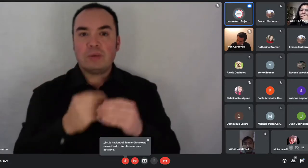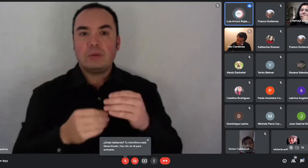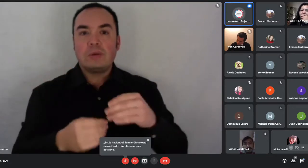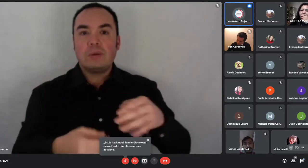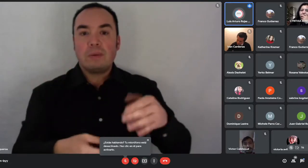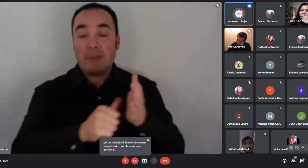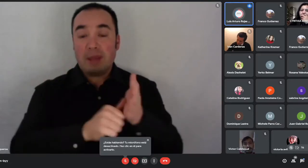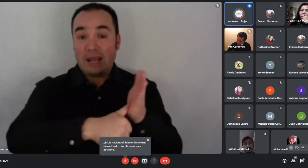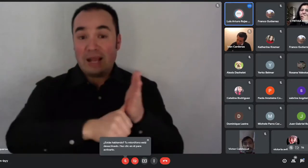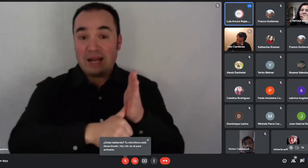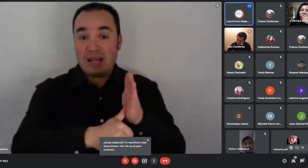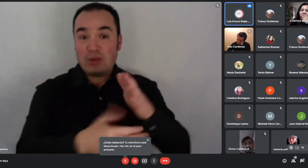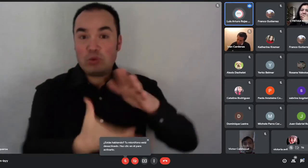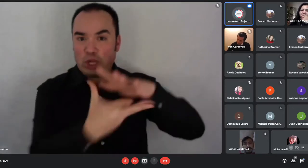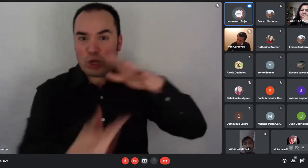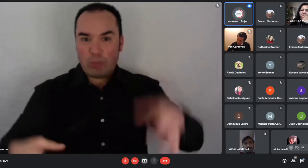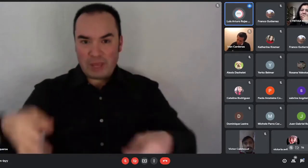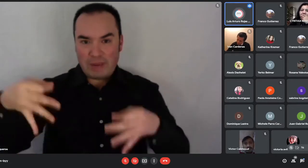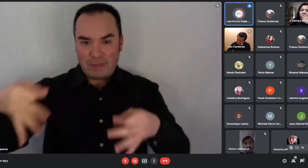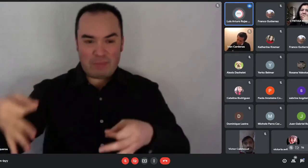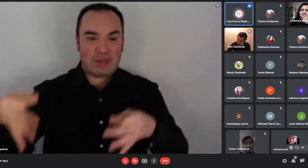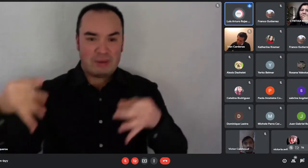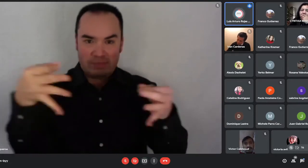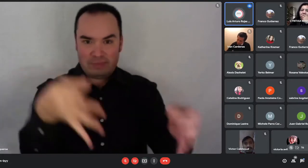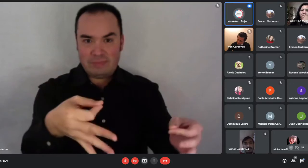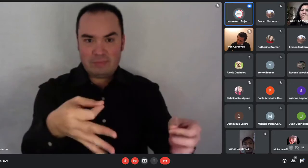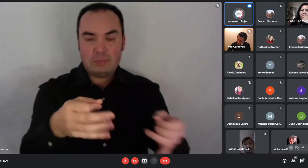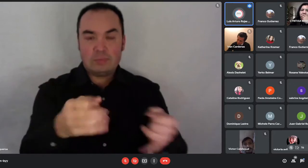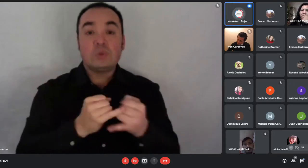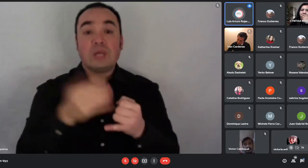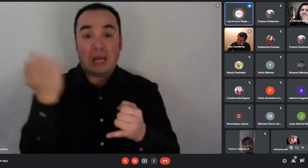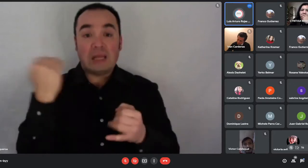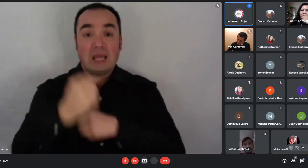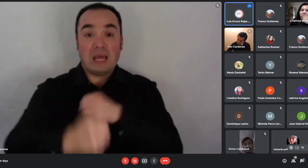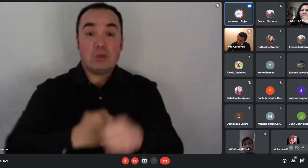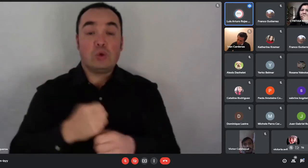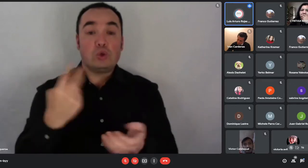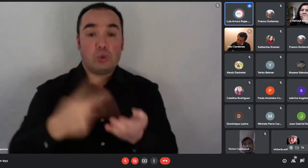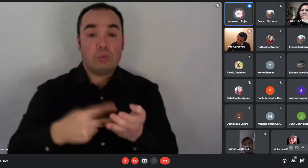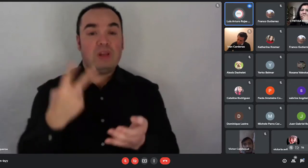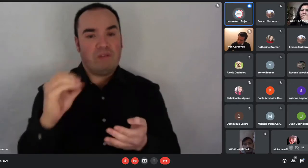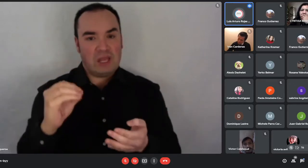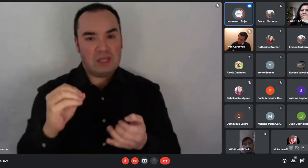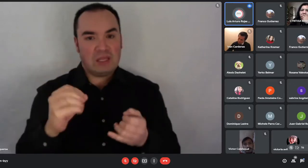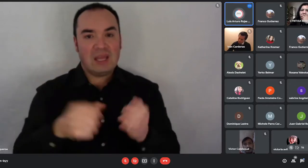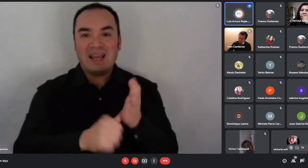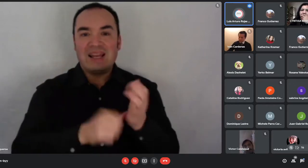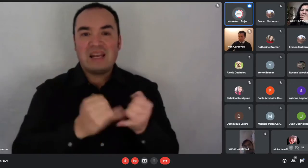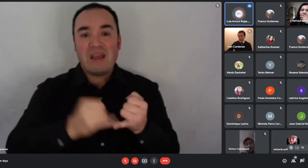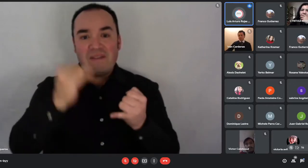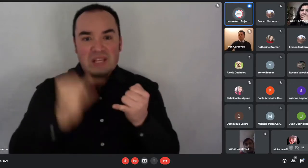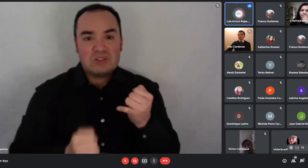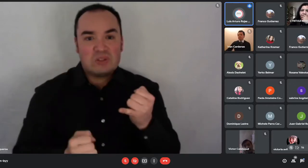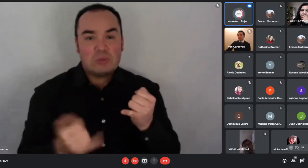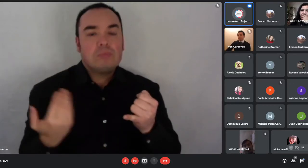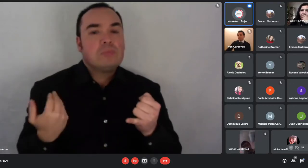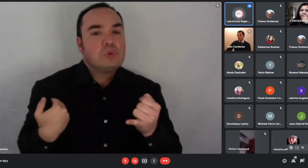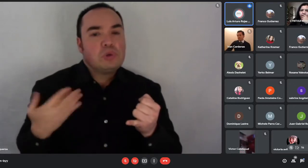que vencieron el 2020 y que a la fecha no la han renovado, se les va a permitir también hasta el 31 de diciembre. Deberán